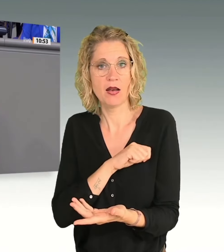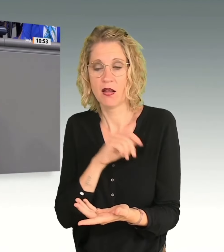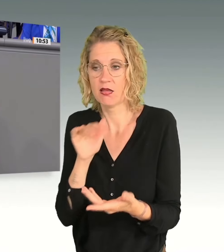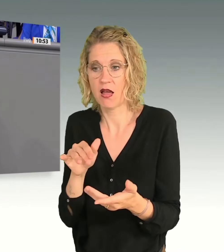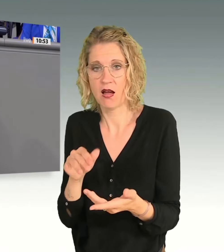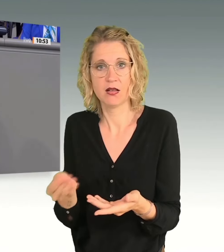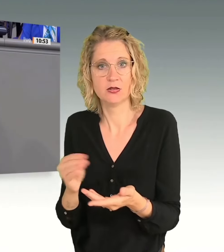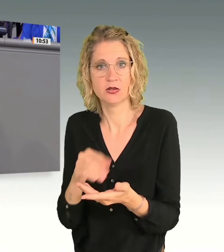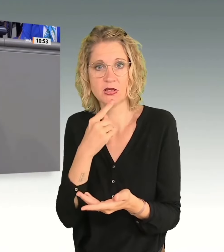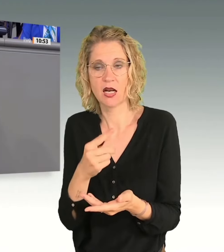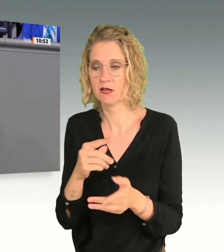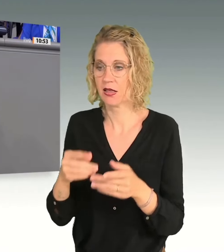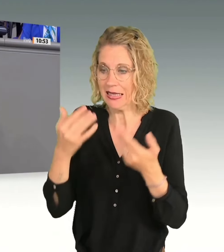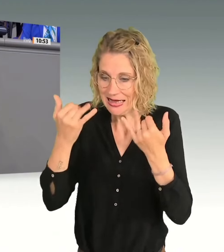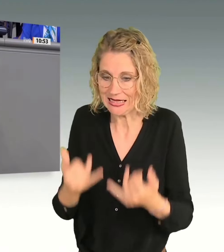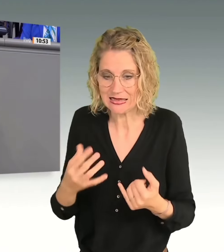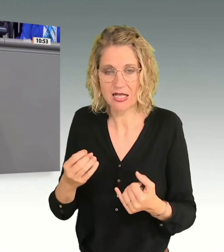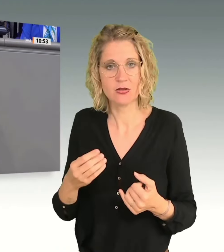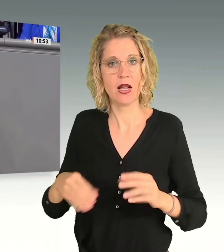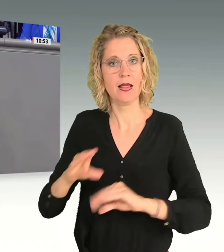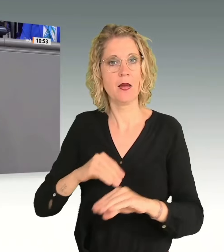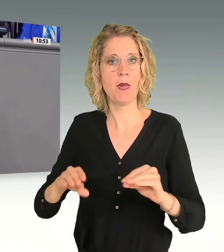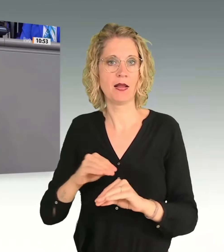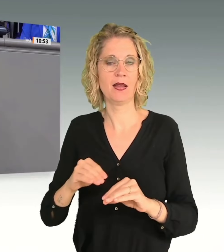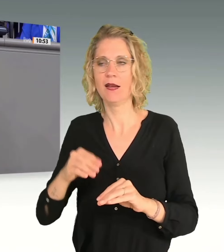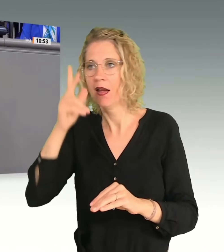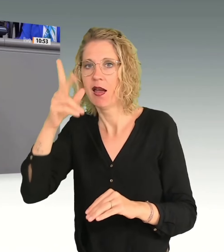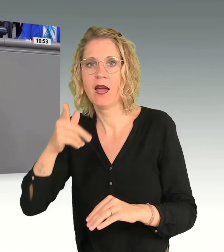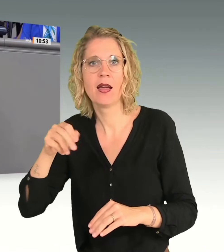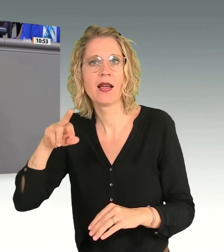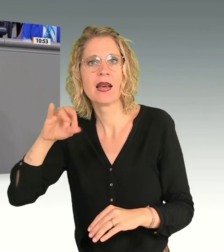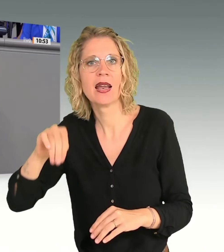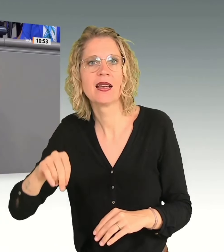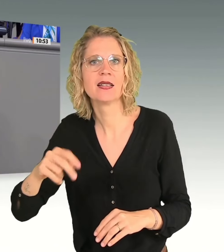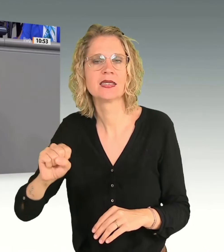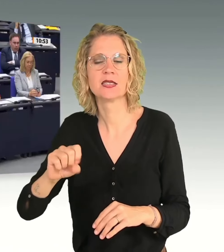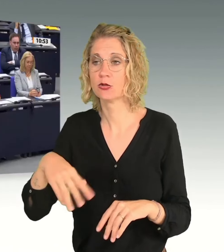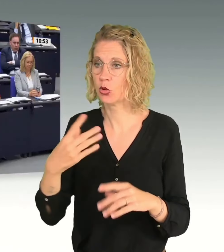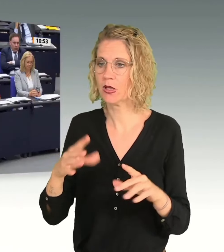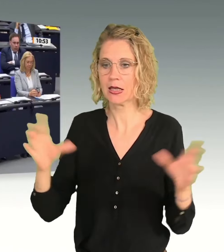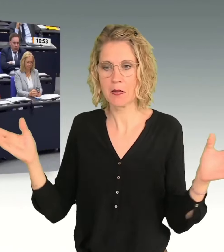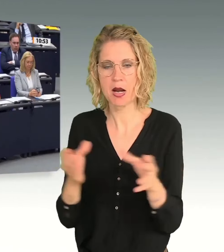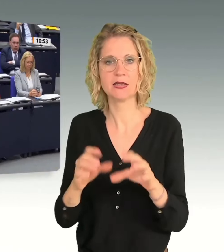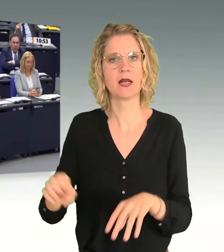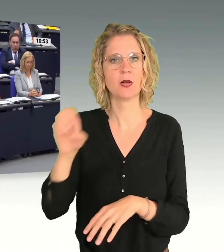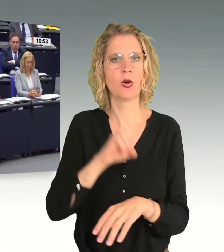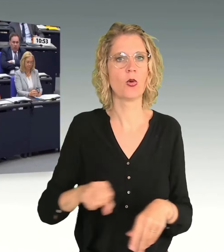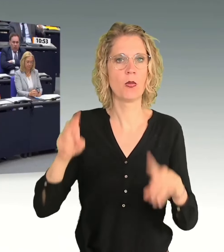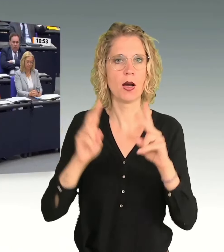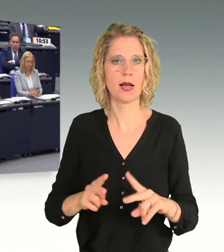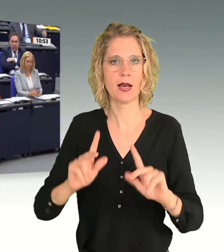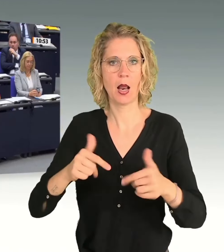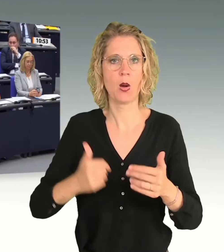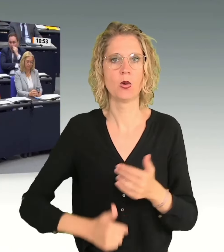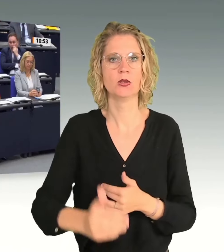eine Debatte statt, ob wir das nicht gemeinsam europarechtlich so auf den Weg bringen wollen, dass wir das dann